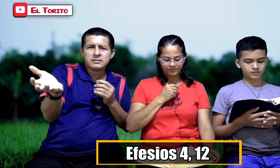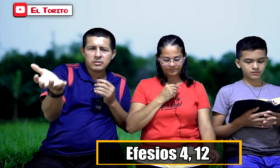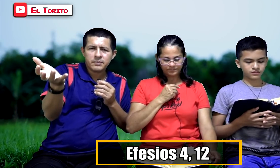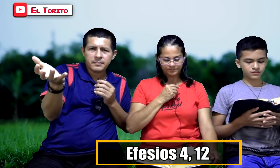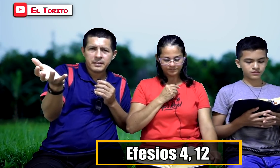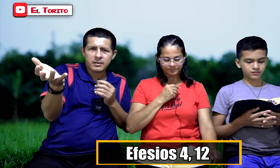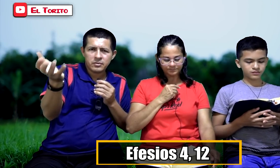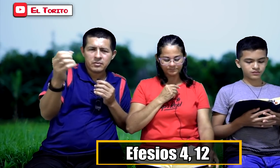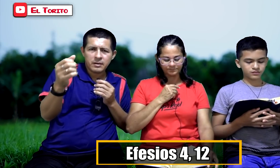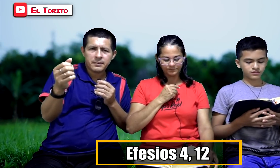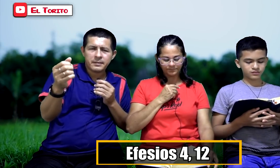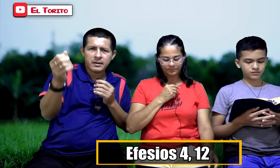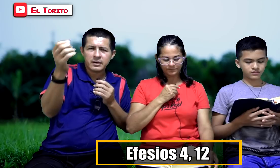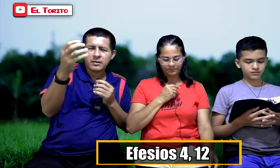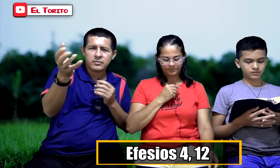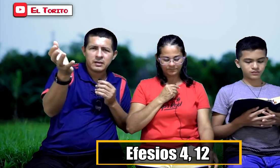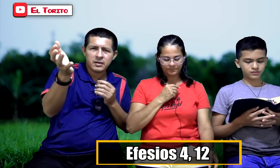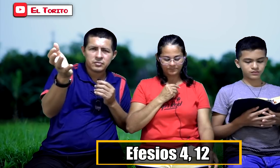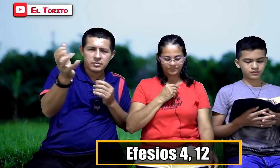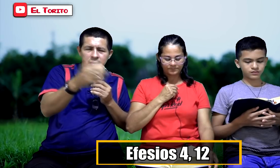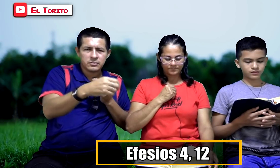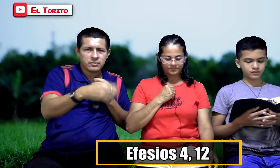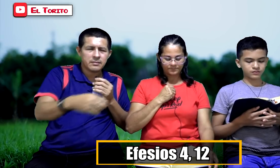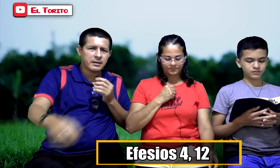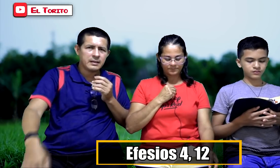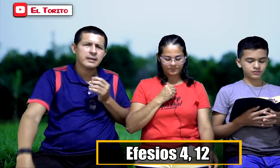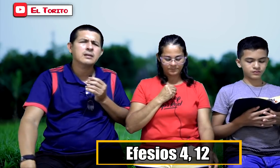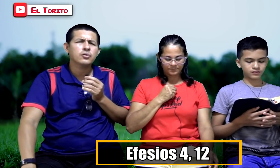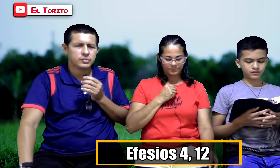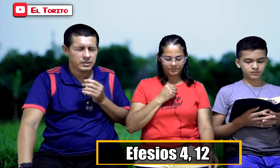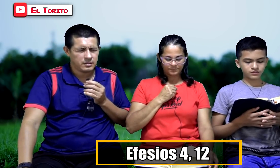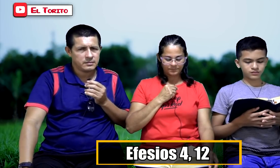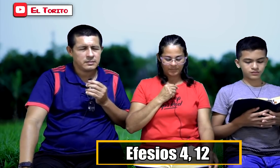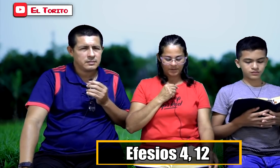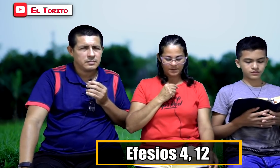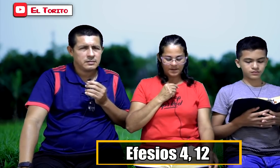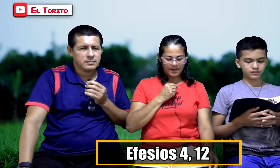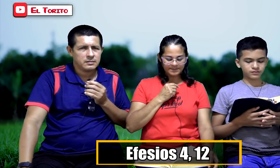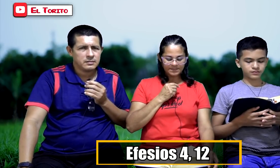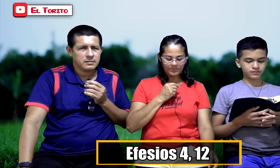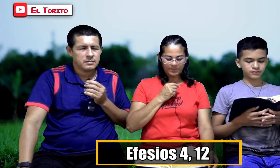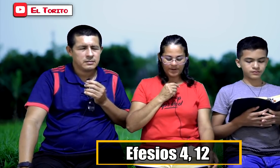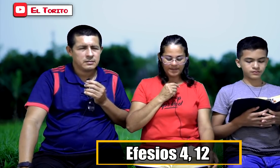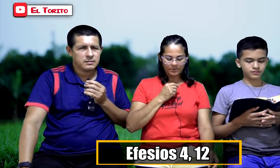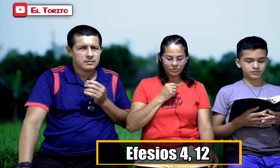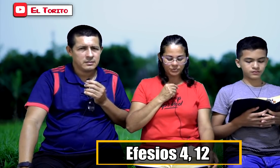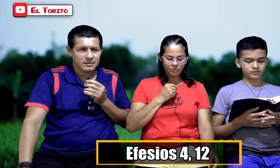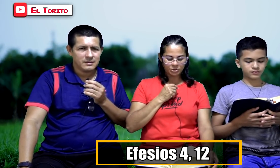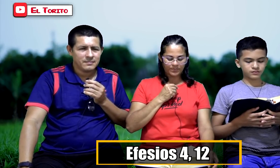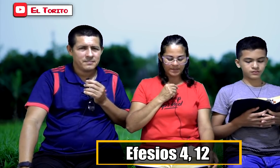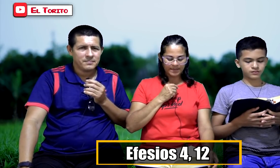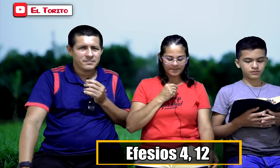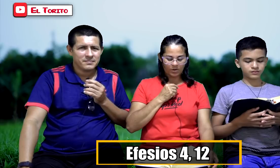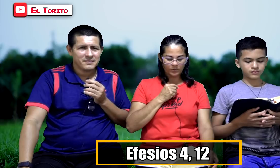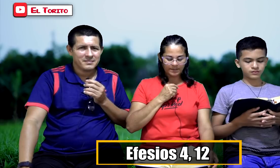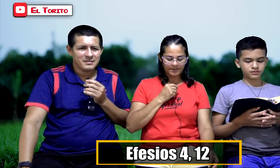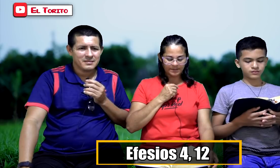se han sido preparados. Dios los ha preparado, cada uno le ha dado su talento. Vamos a leer el 12. Así prepara a los suyos para las obras del